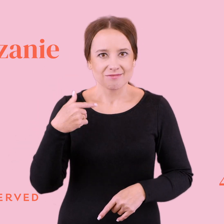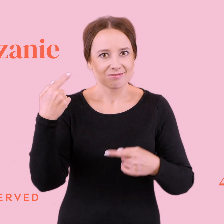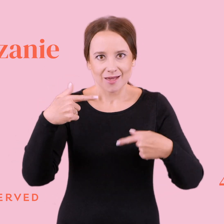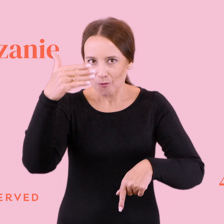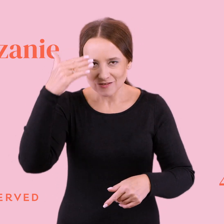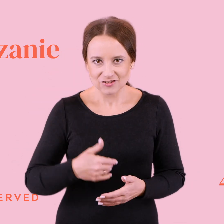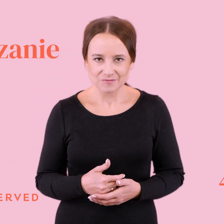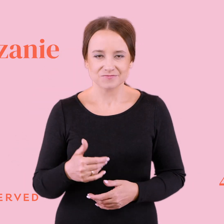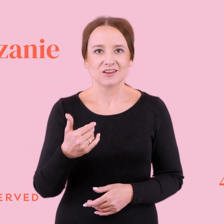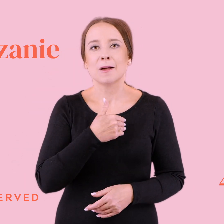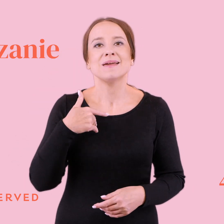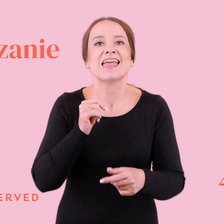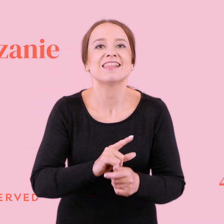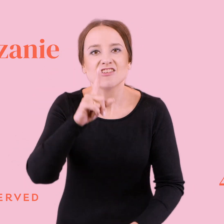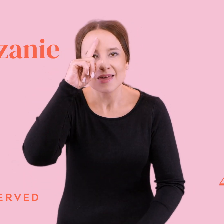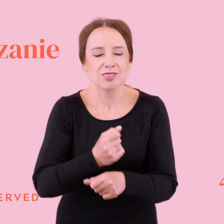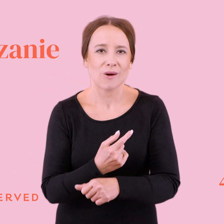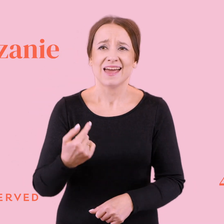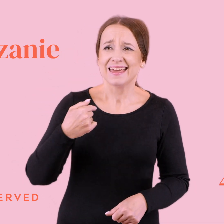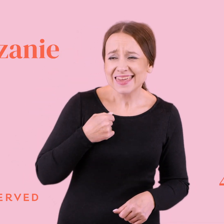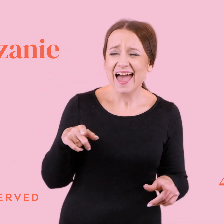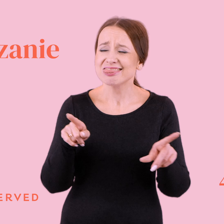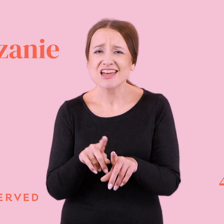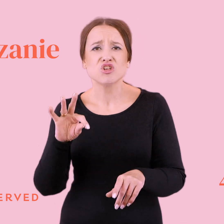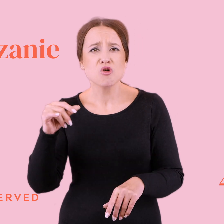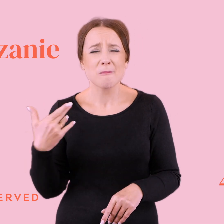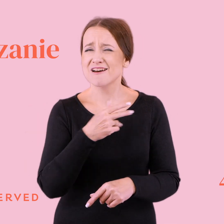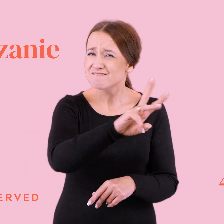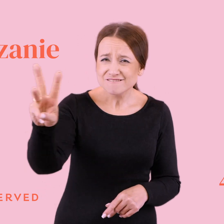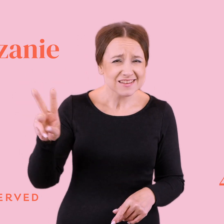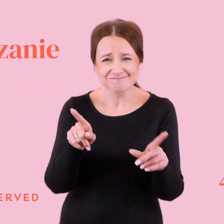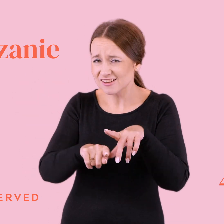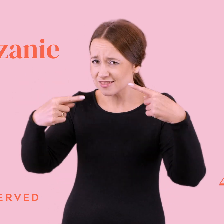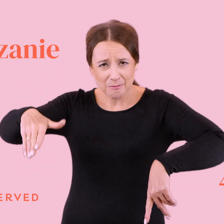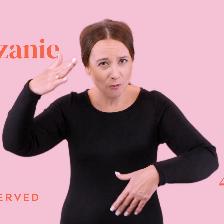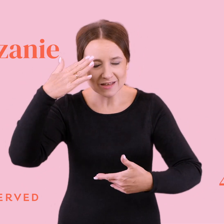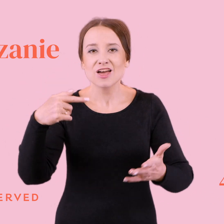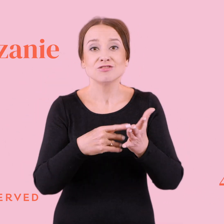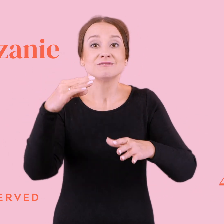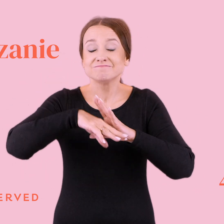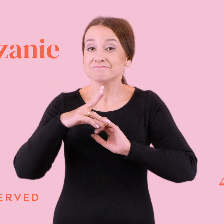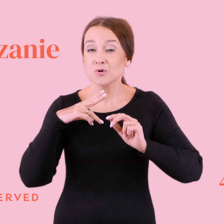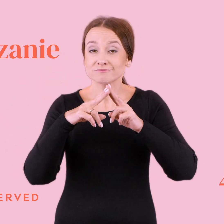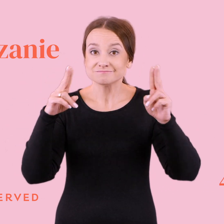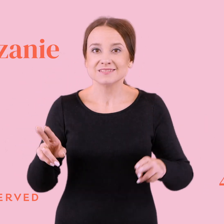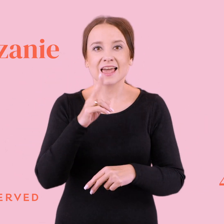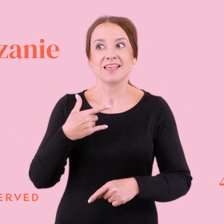że jesteśmy idiotkami. I Tomasz, i ja, i wy wszyscy też nie wiedzieliście tego. Mianowicie, to było wtedy, kiedy opowiadałam Tomaszowi